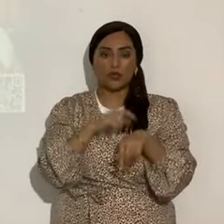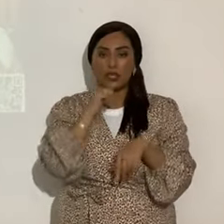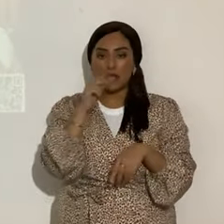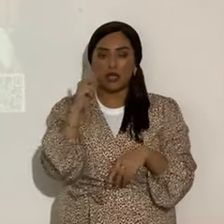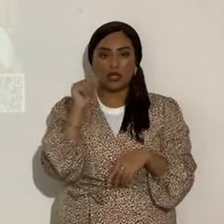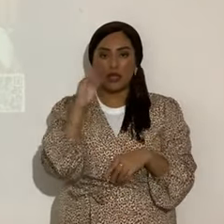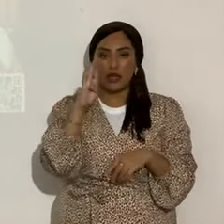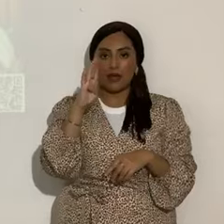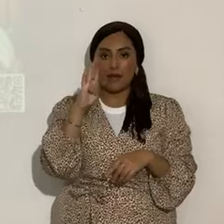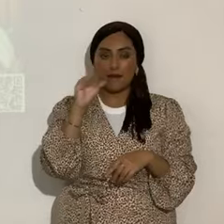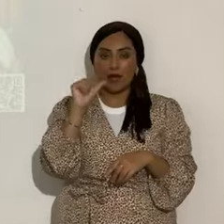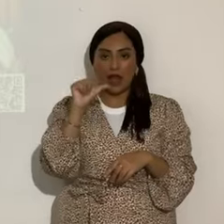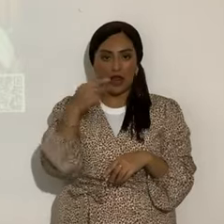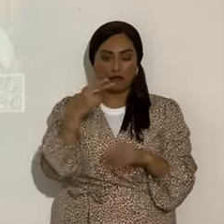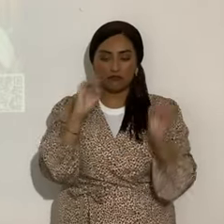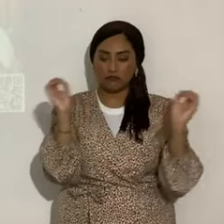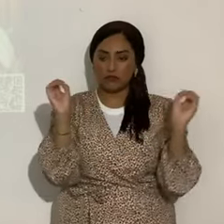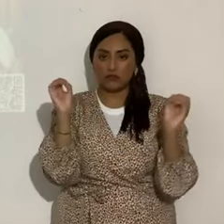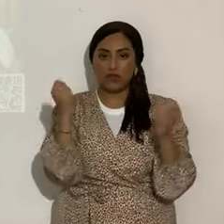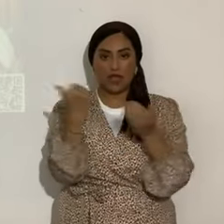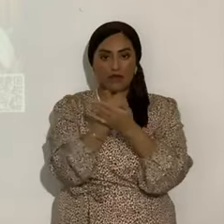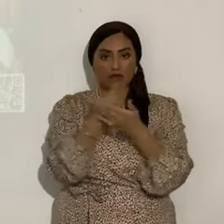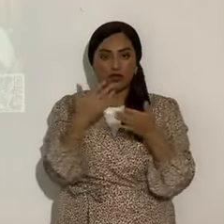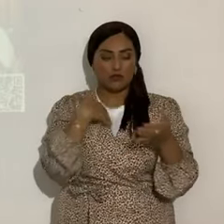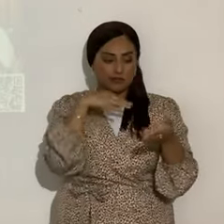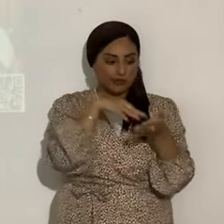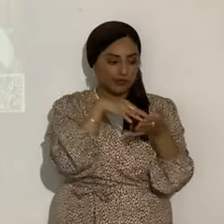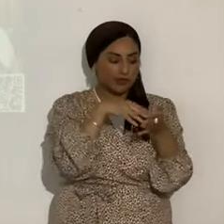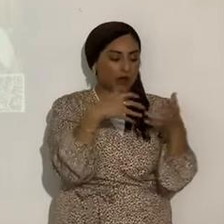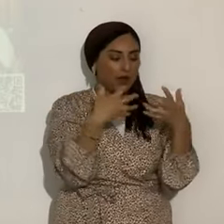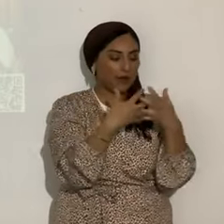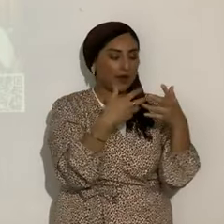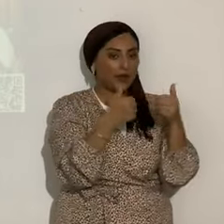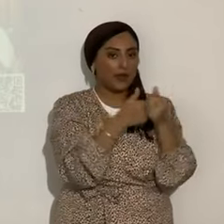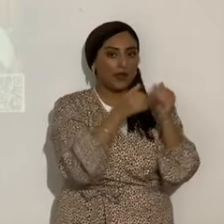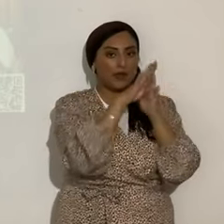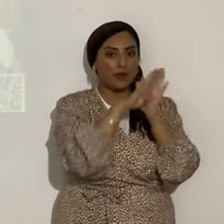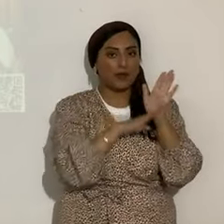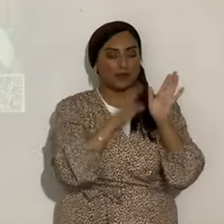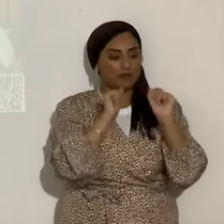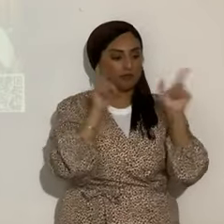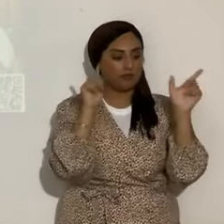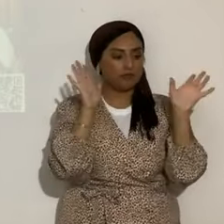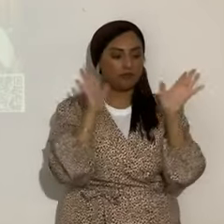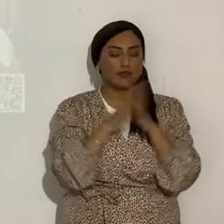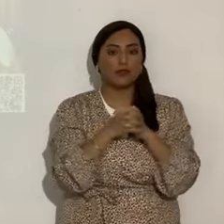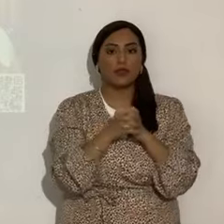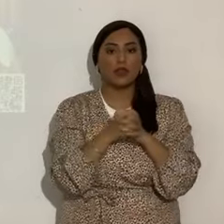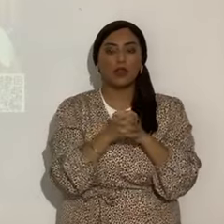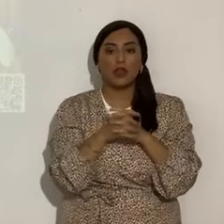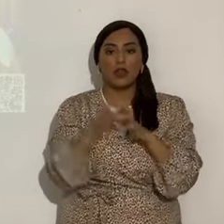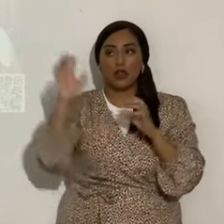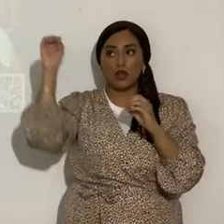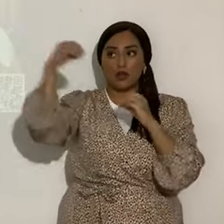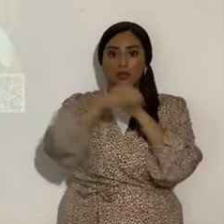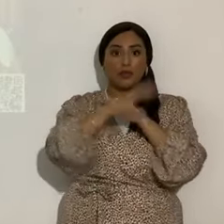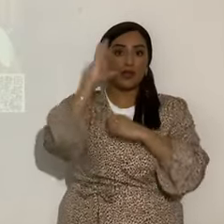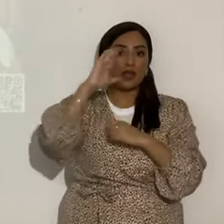entienda. Todo es astronomía bíblica. Mucha atención. El cometa Hadei fue visible el